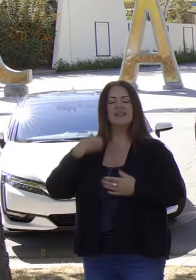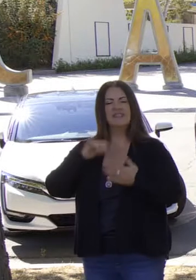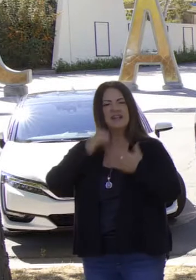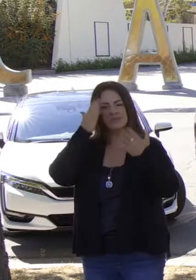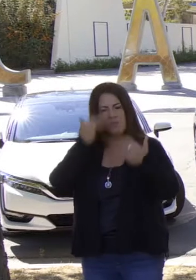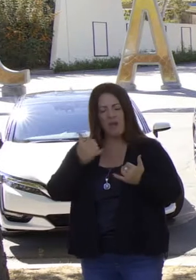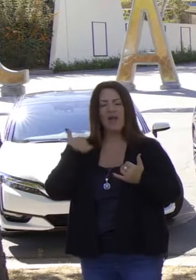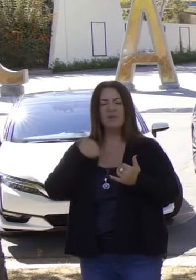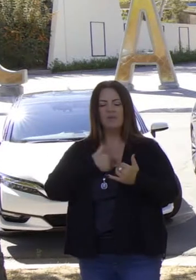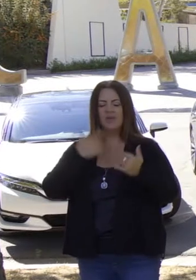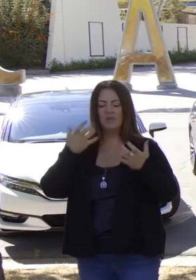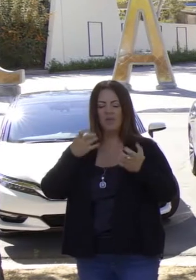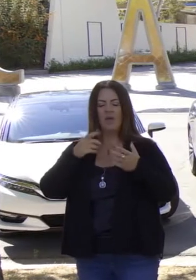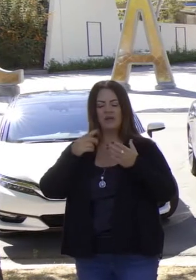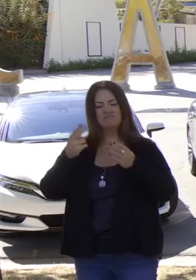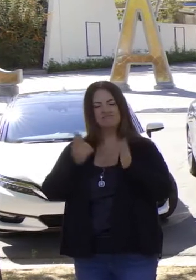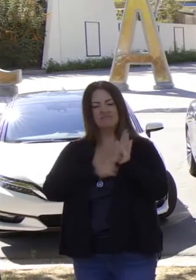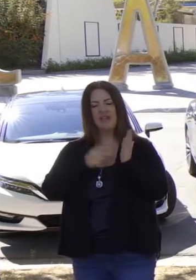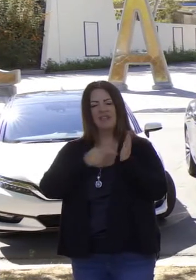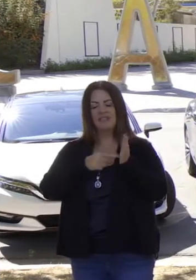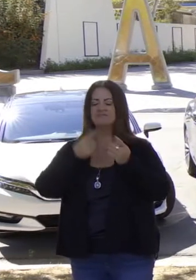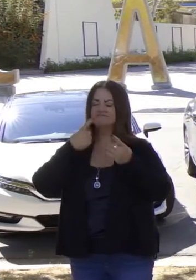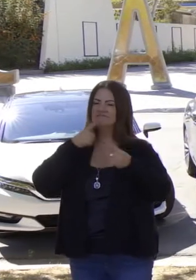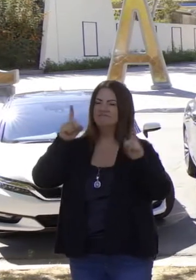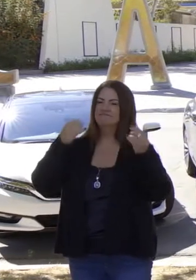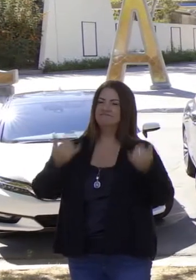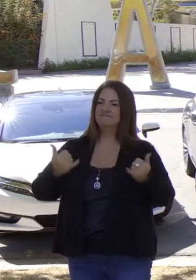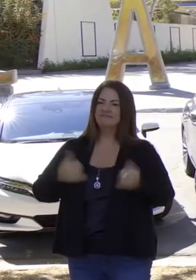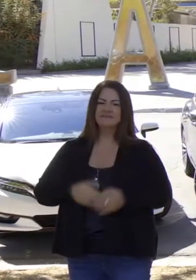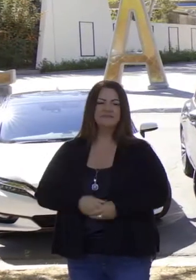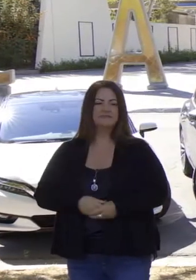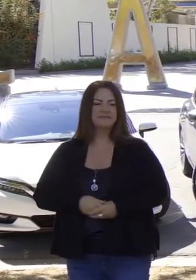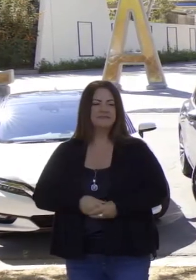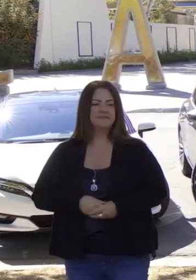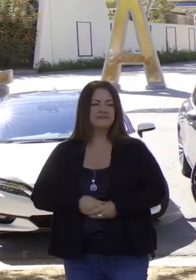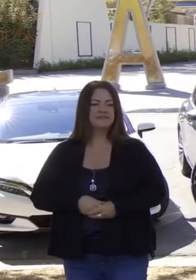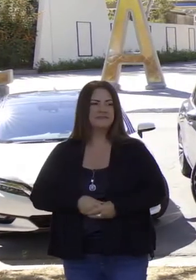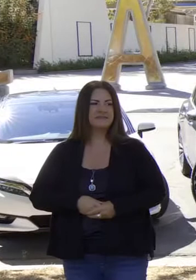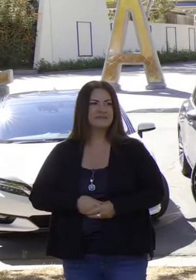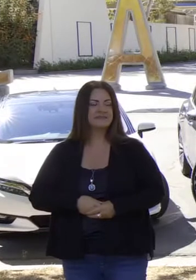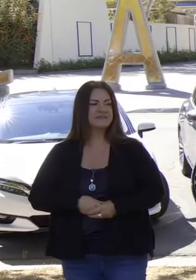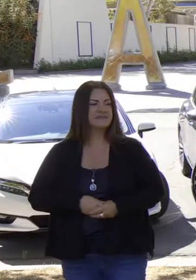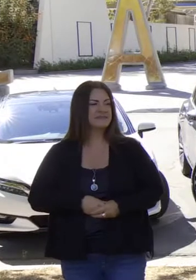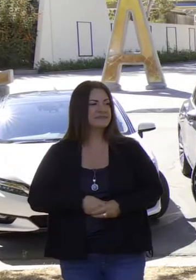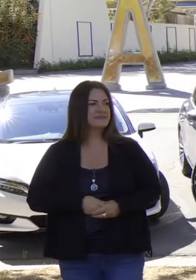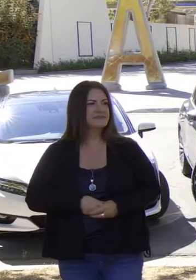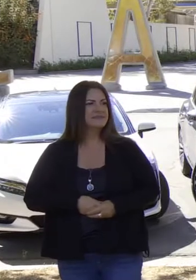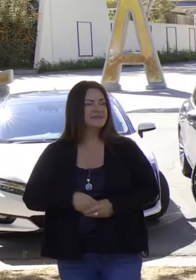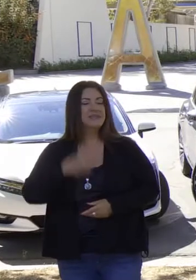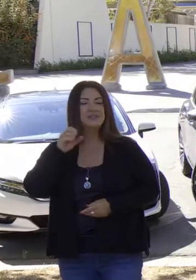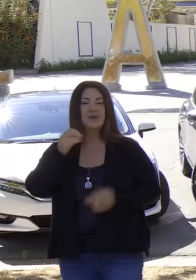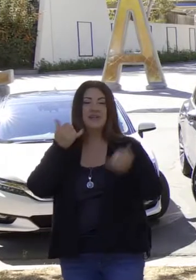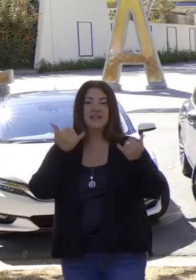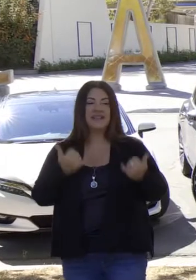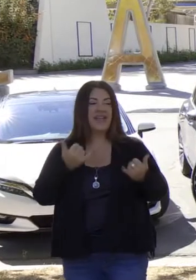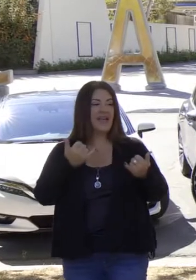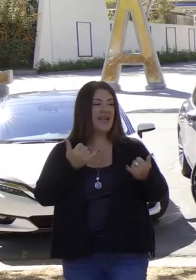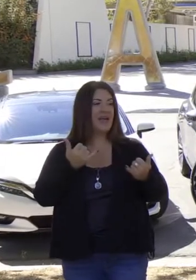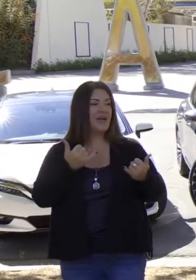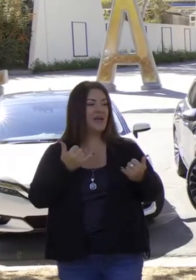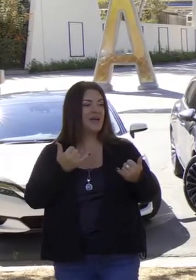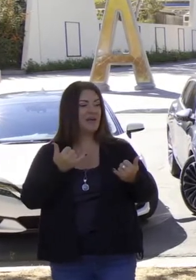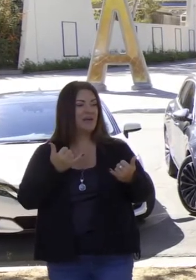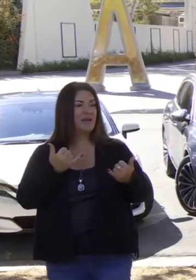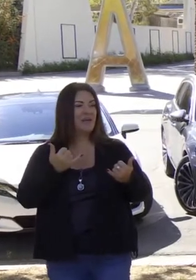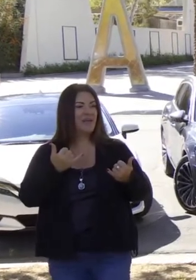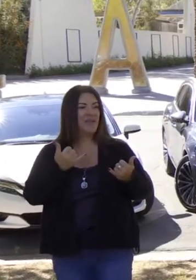creemos que es lo que avanzamos el día de hoy con esta orden ejecutiva. Pero no podremos hacerlo a menos